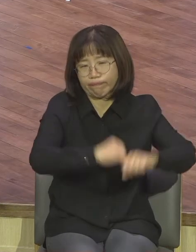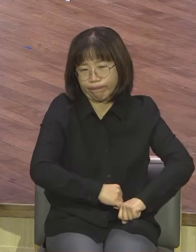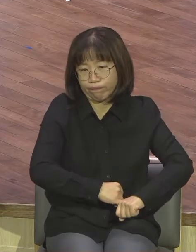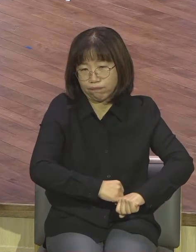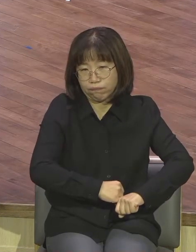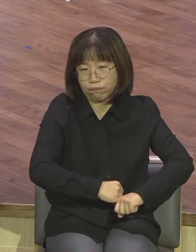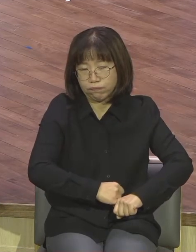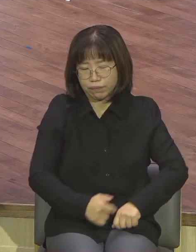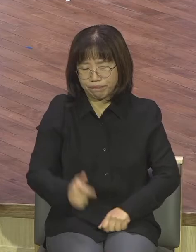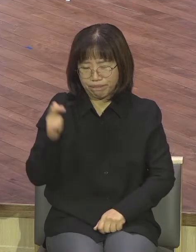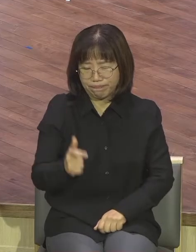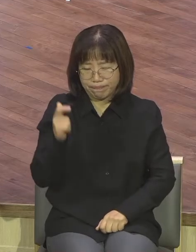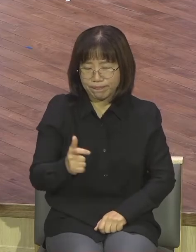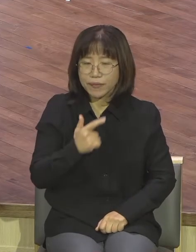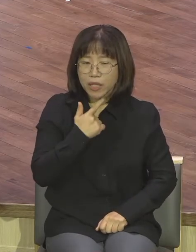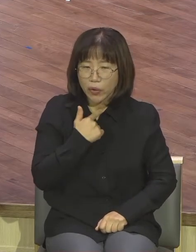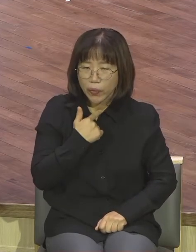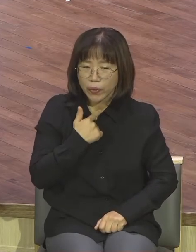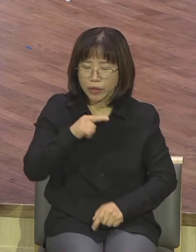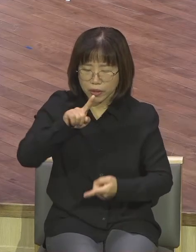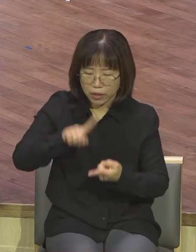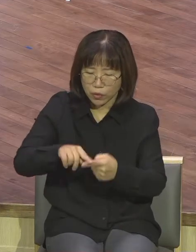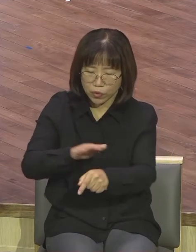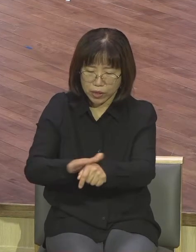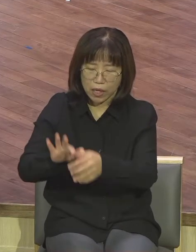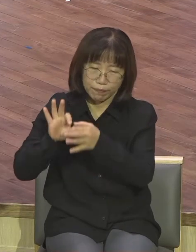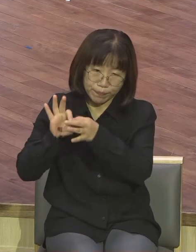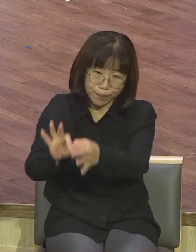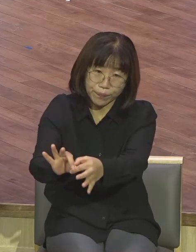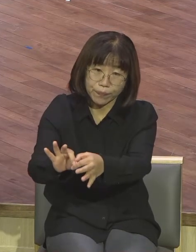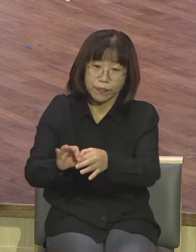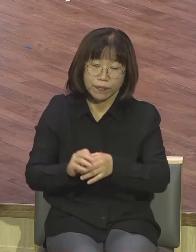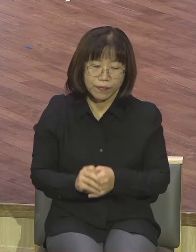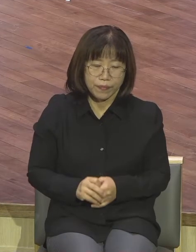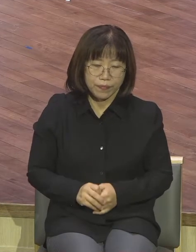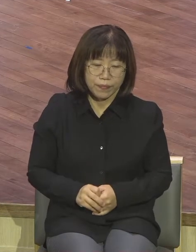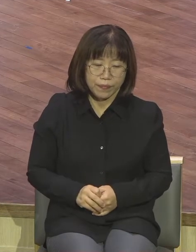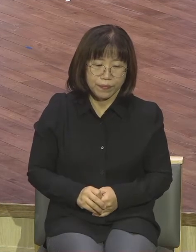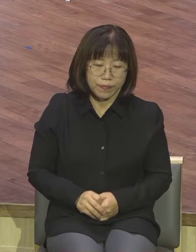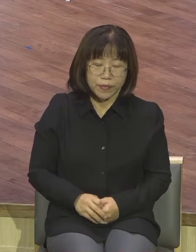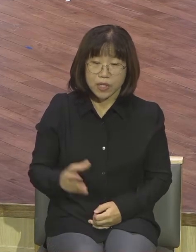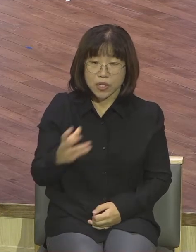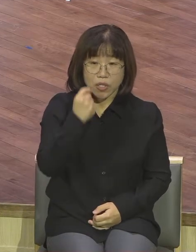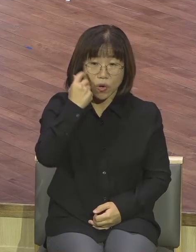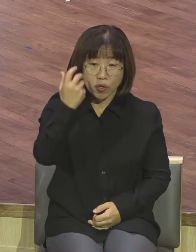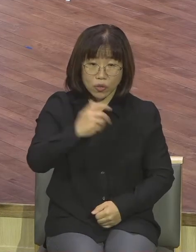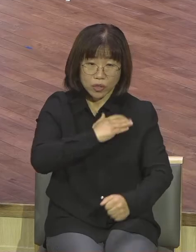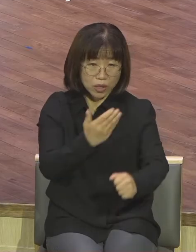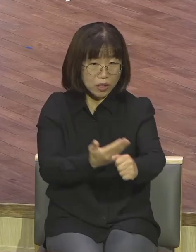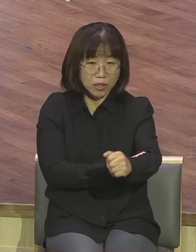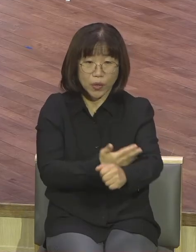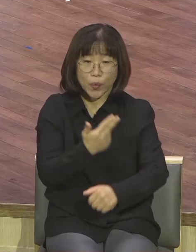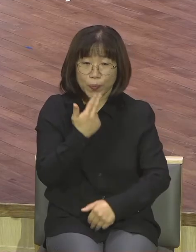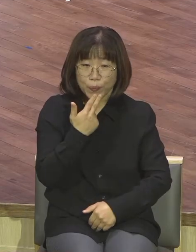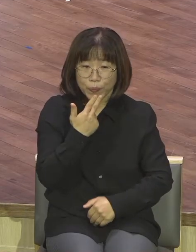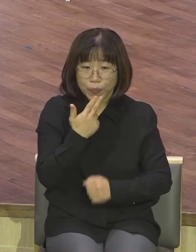그리고 이렇게 된 근본적 이유가 성령의 능력 안에 있지 않았기 때문이다